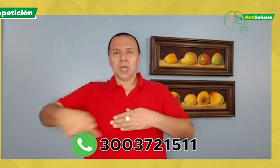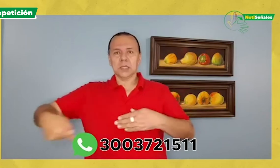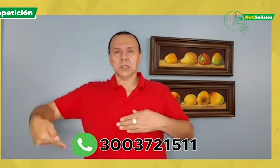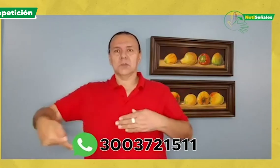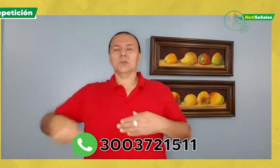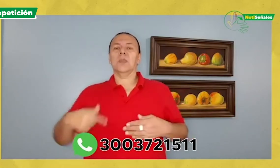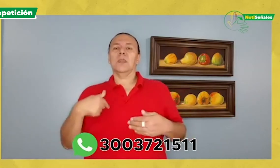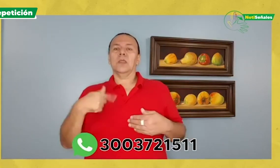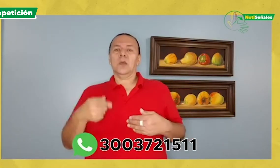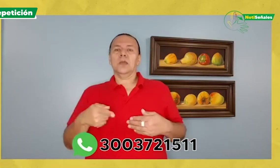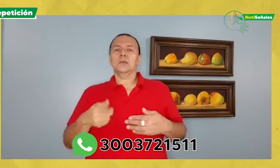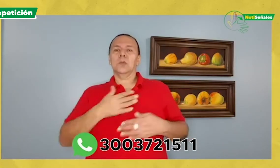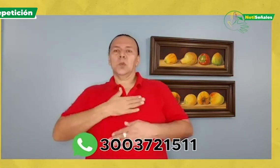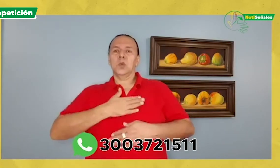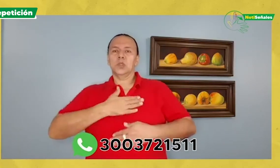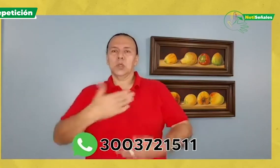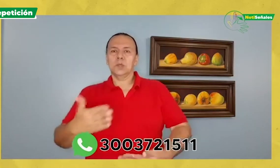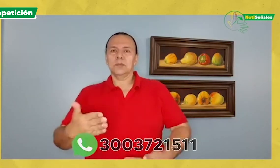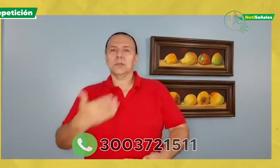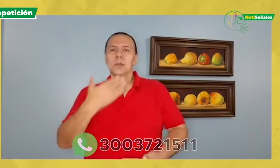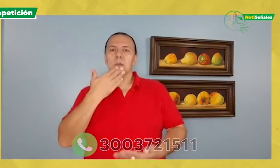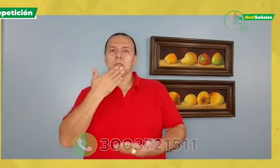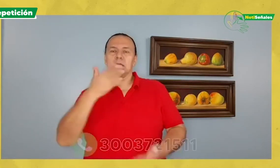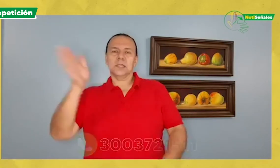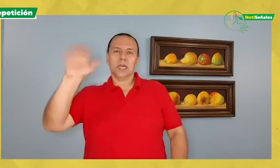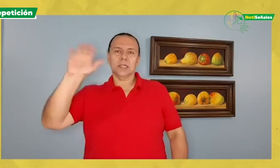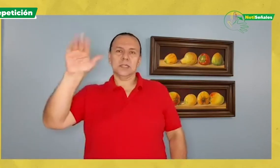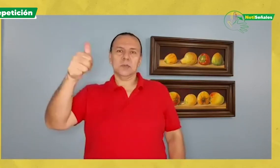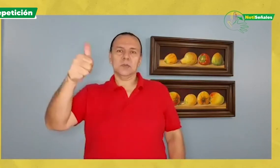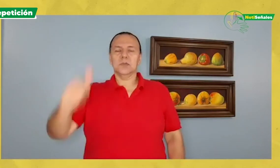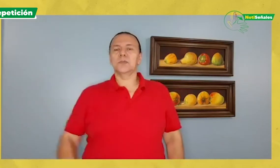Es con muchísimo gusto. Muchas gracias. Chao.